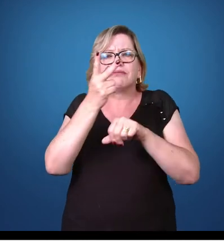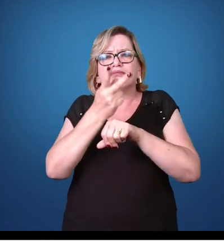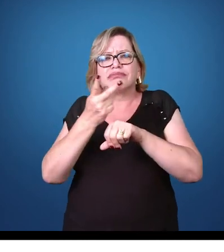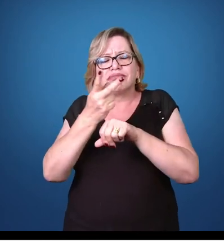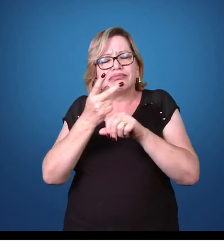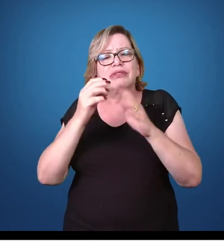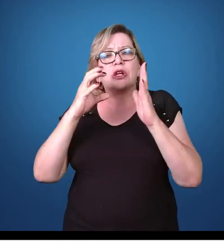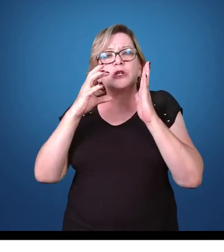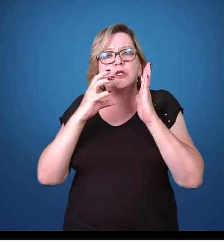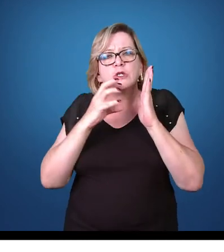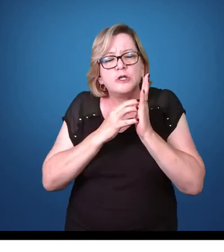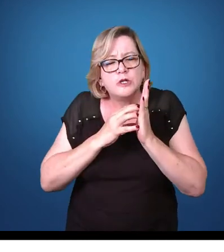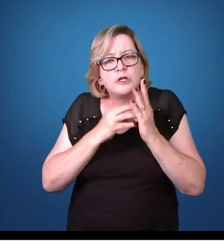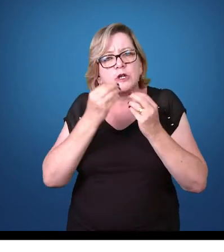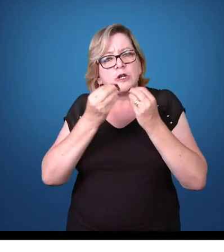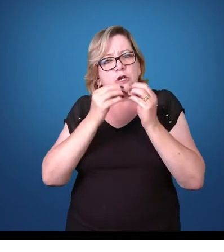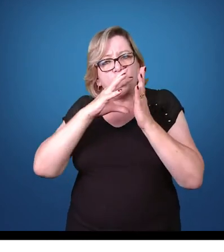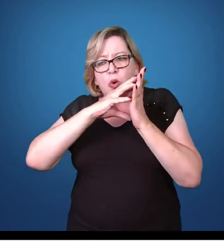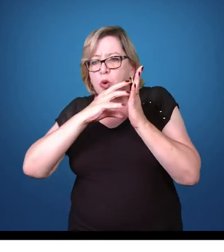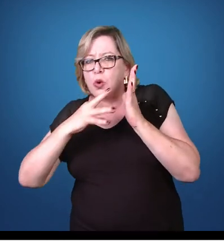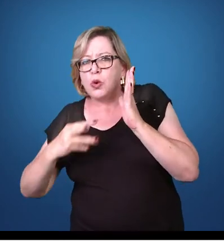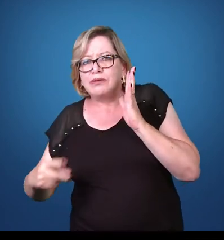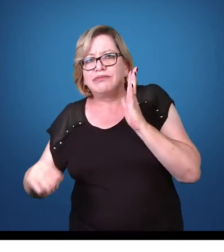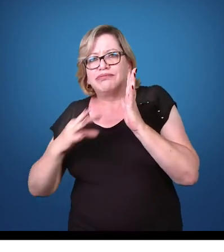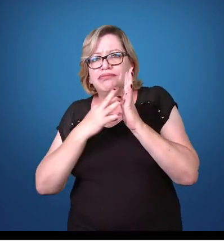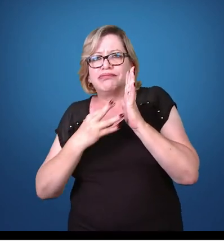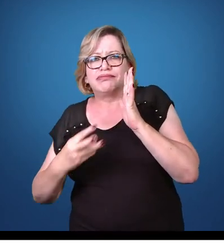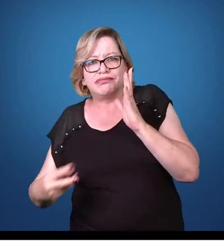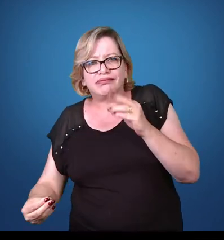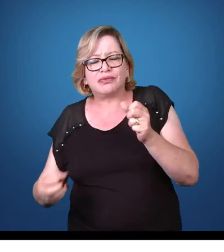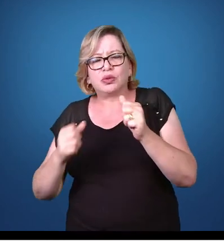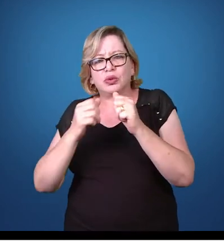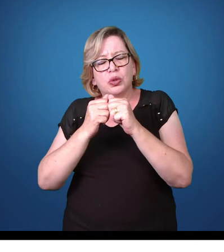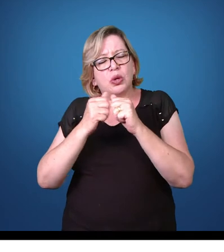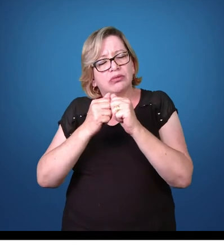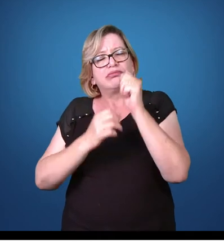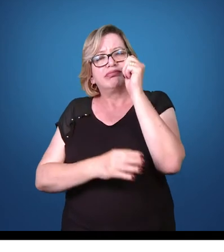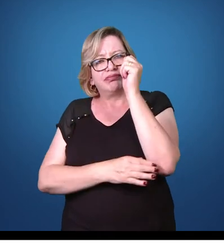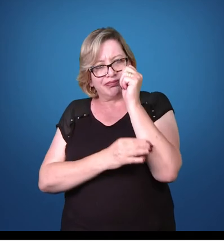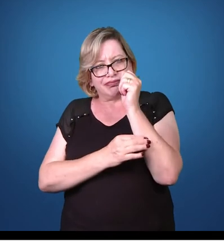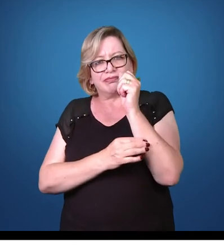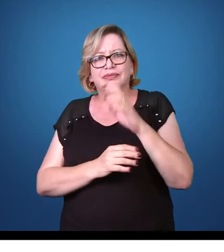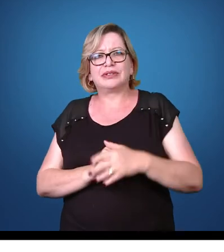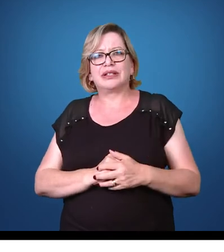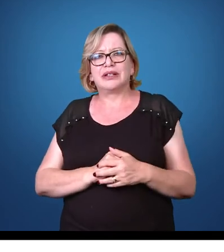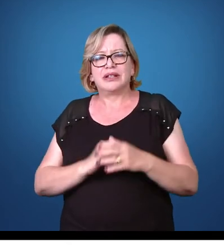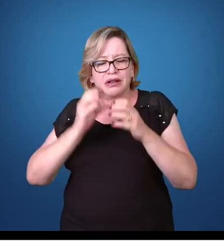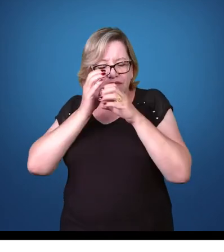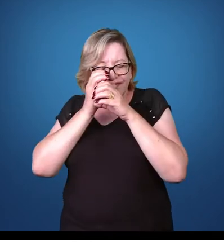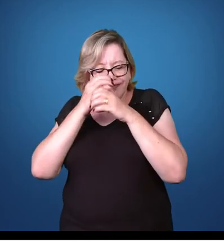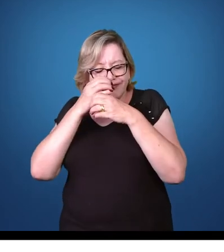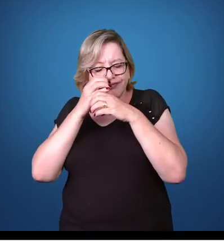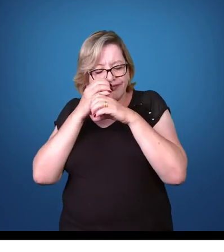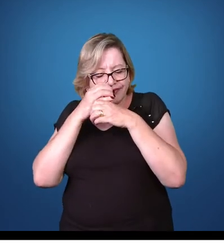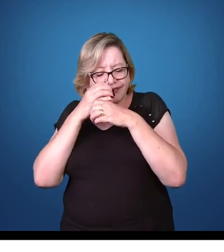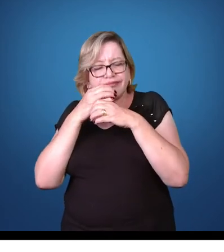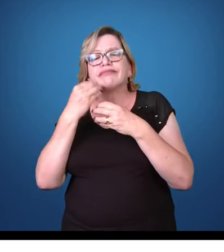Pode ser que trofosoítos tenham se desprendido da parede intestinal e saído junto às fezes. Então, através dessas duas